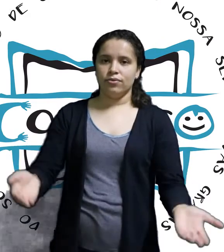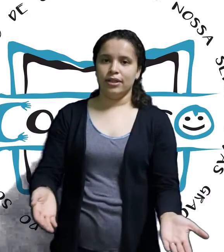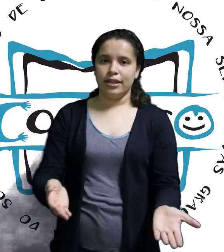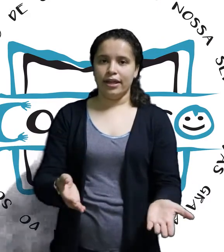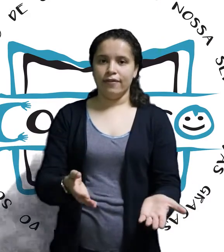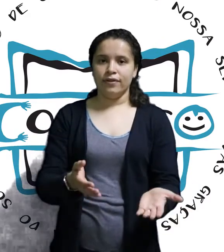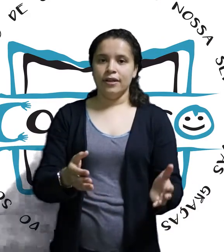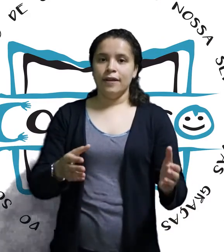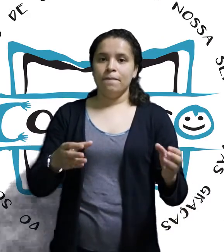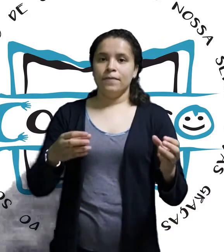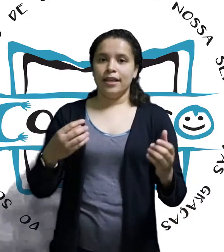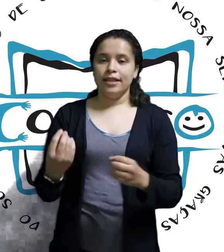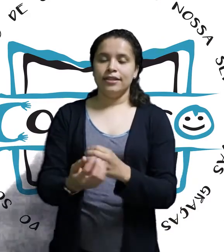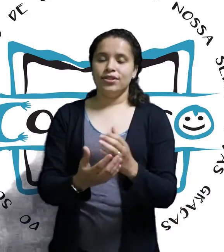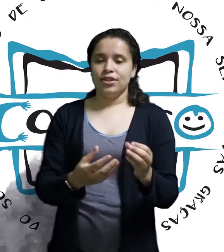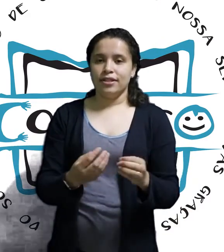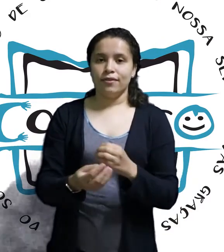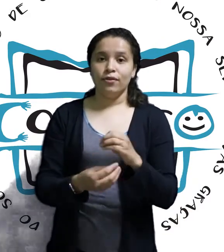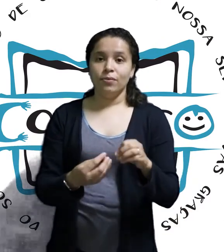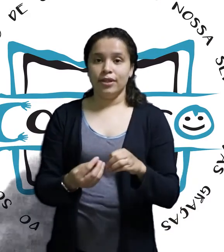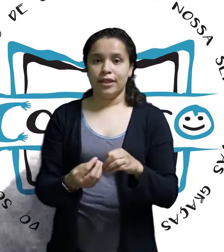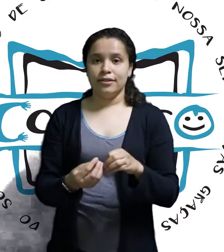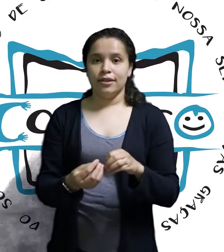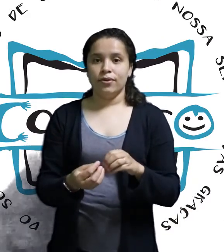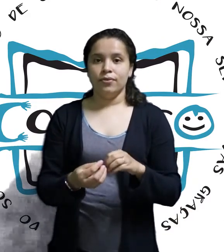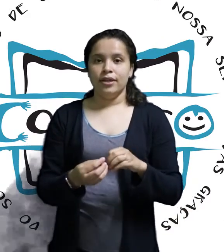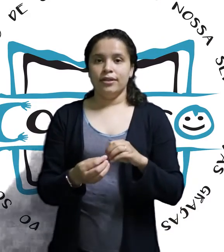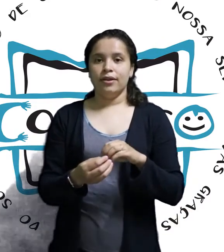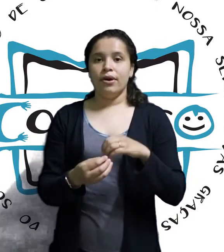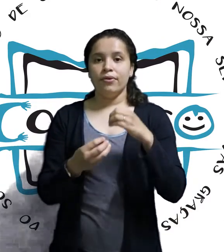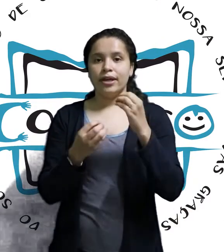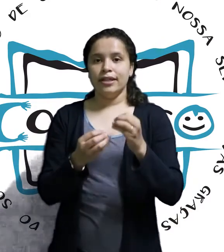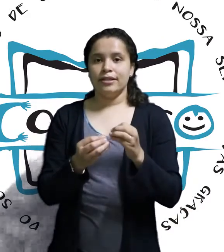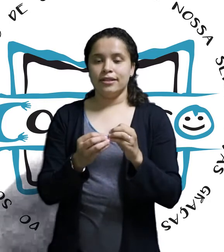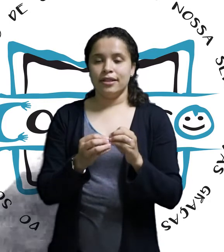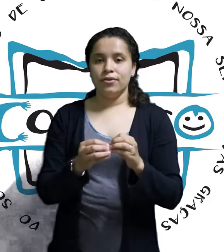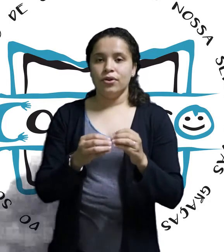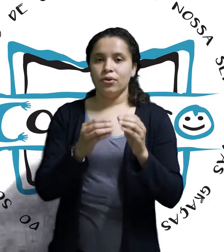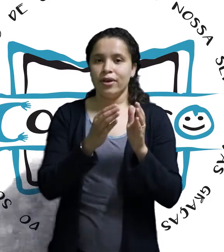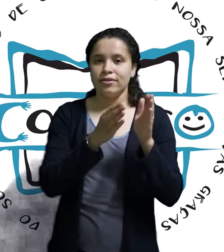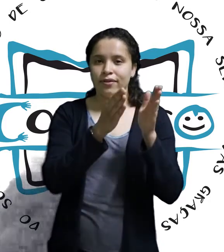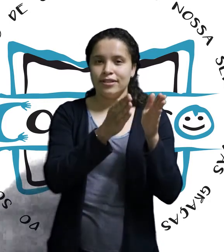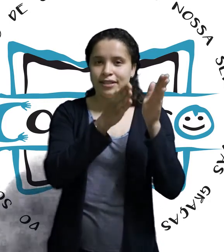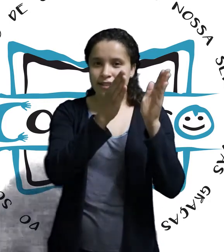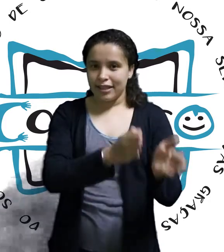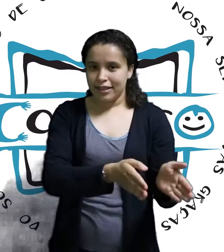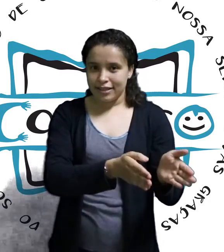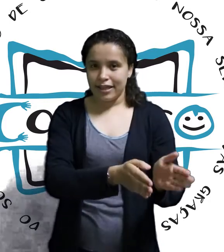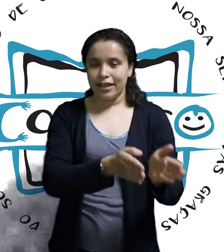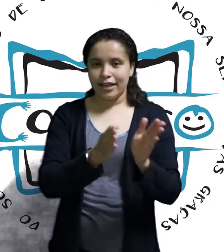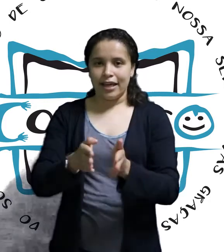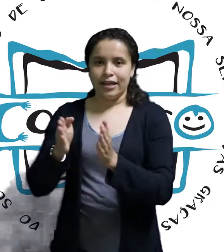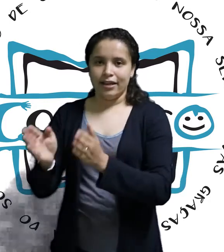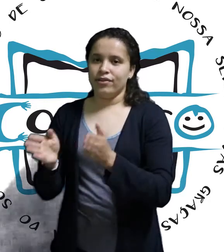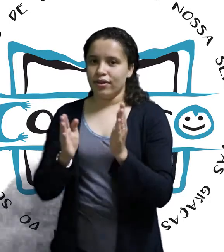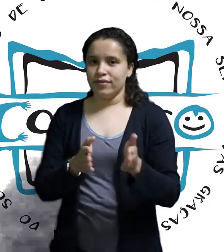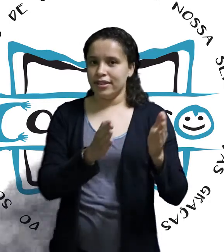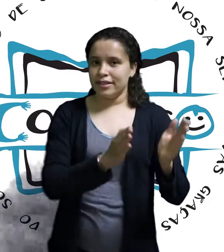a sua tarefa. Tem que existir essa comunicação. Então, a organização, não é só você segregar, né? Não é só você